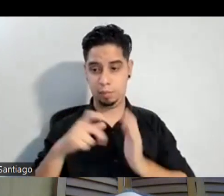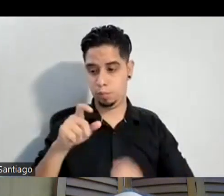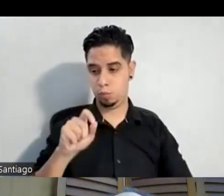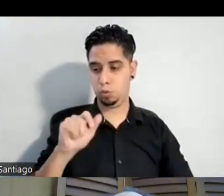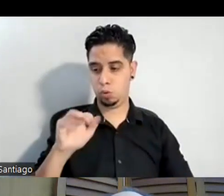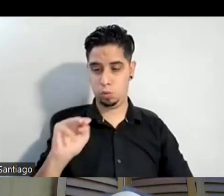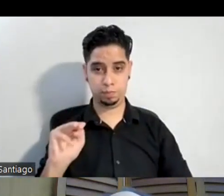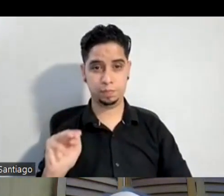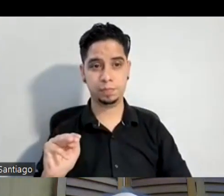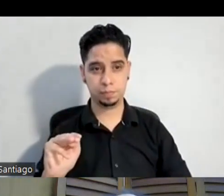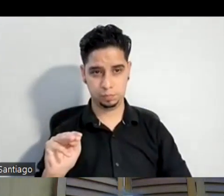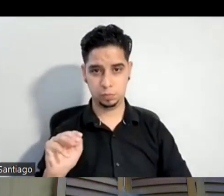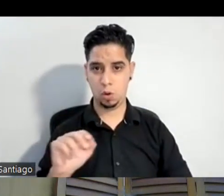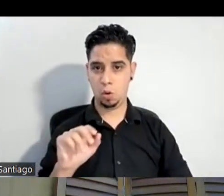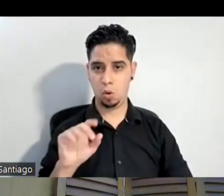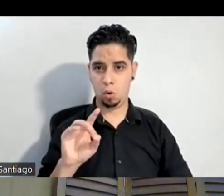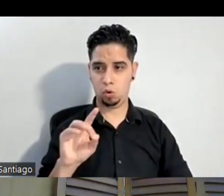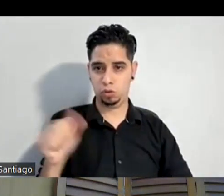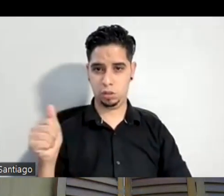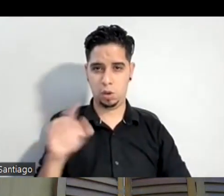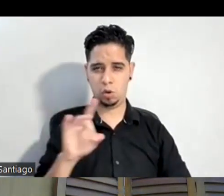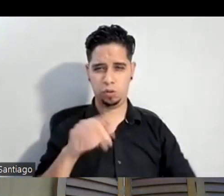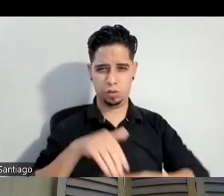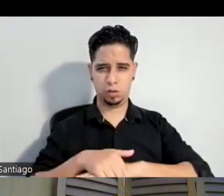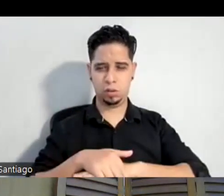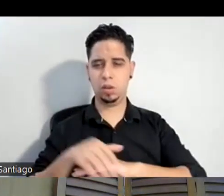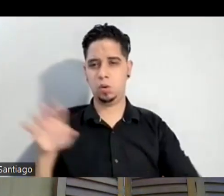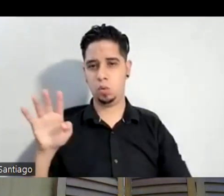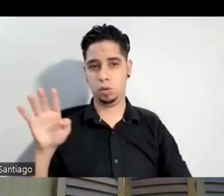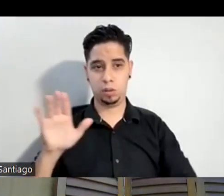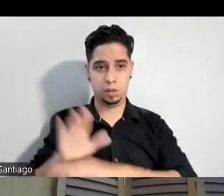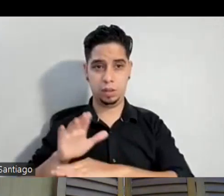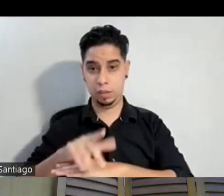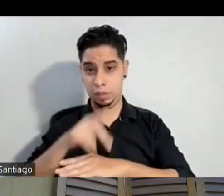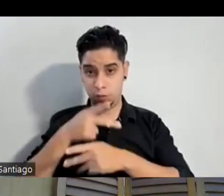y 10 es a las 8 de la noche y 11 4 de la tarde y produce Cuerza Blanca